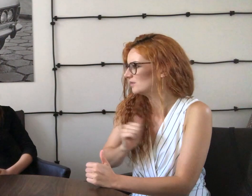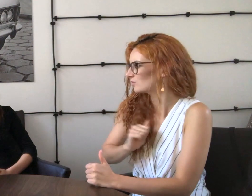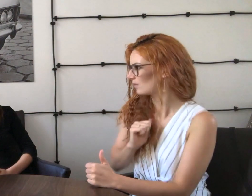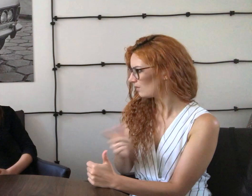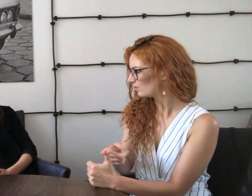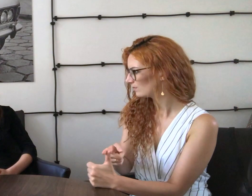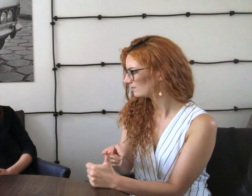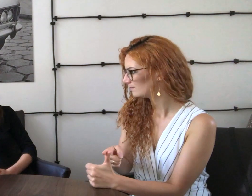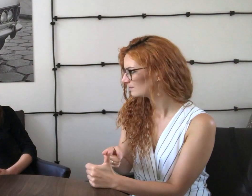Być sobą.